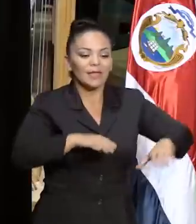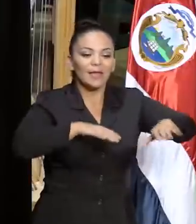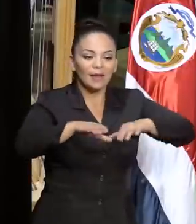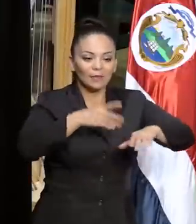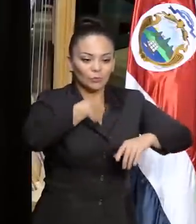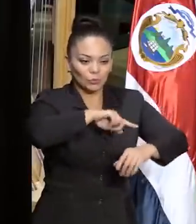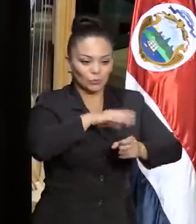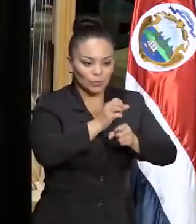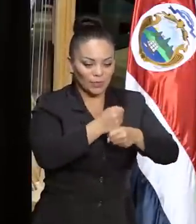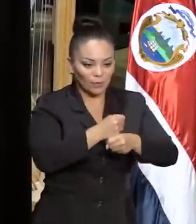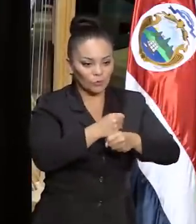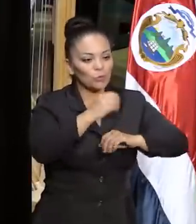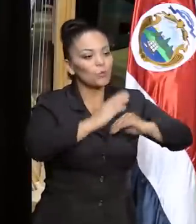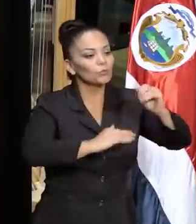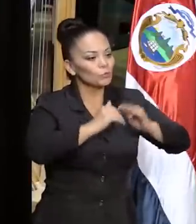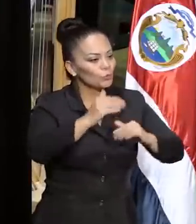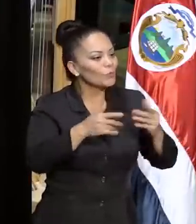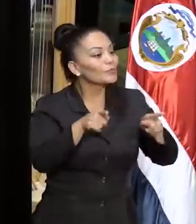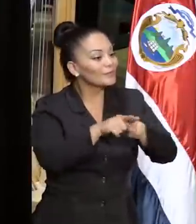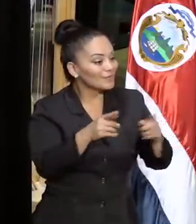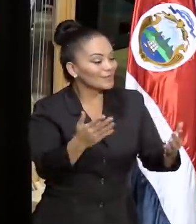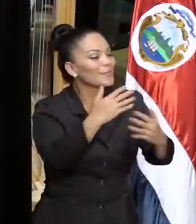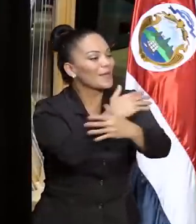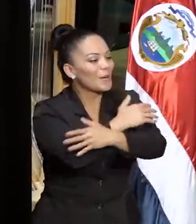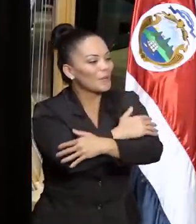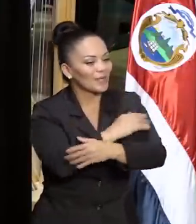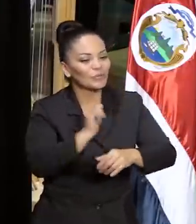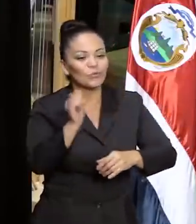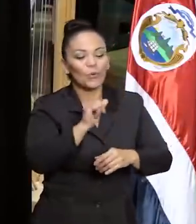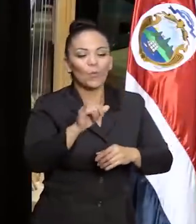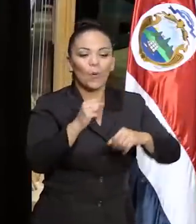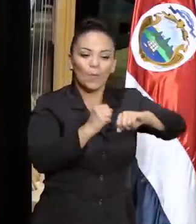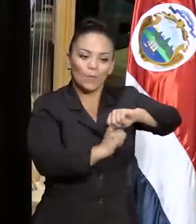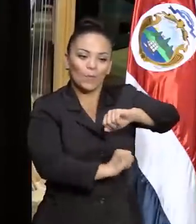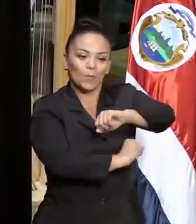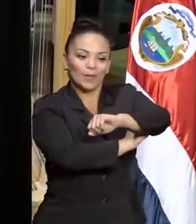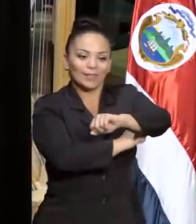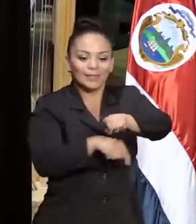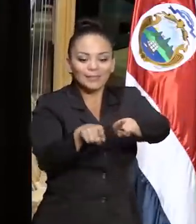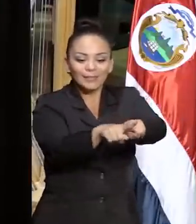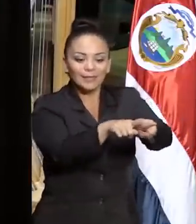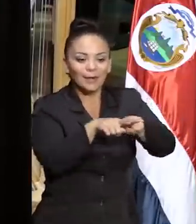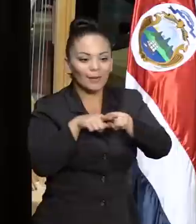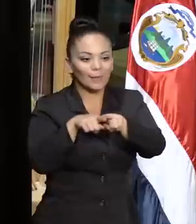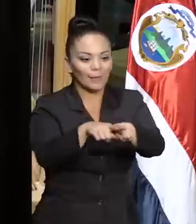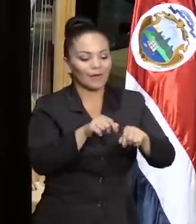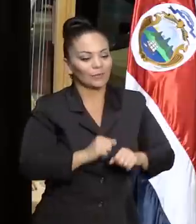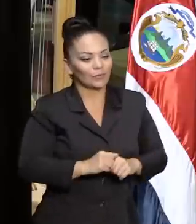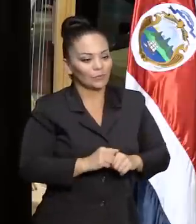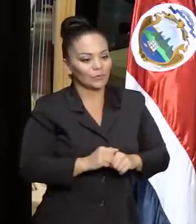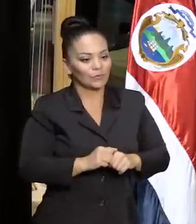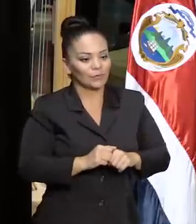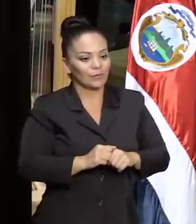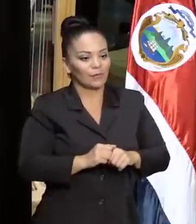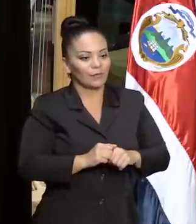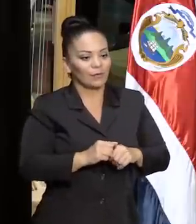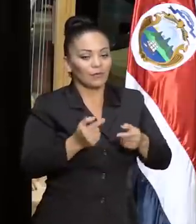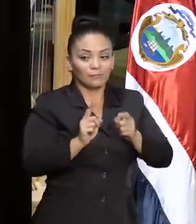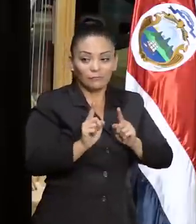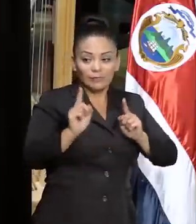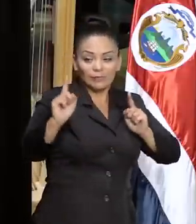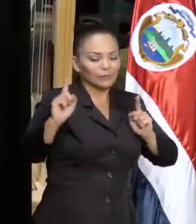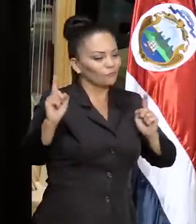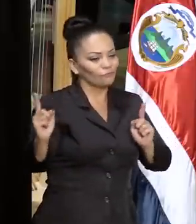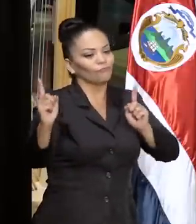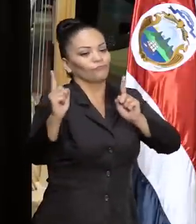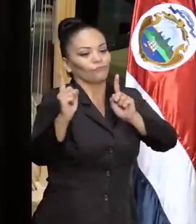crear, construimos abrazos como puentes que nos hermanan, que nos acortan las distancias entre unos y